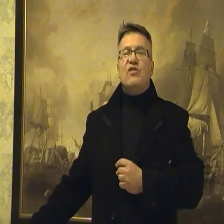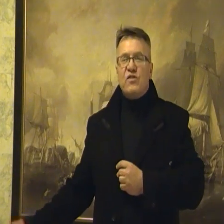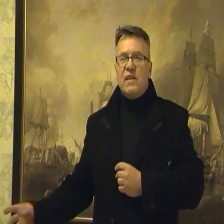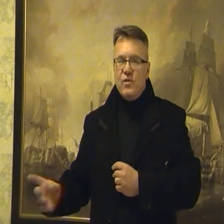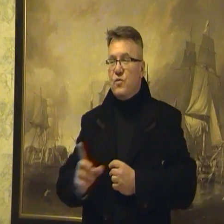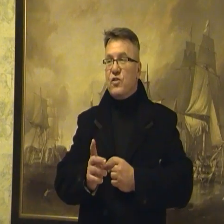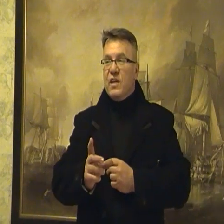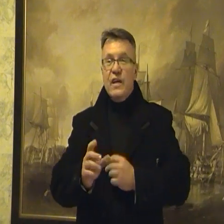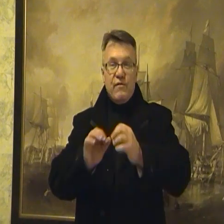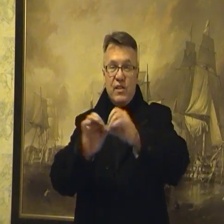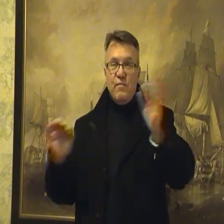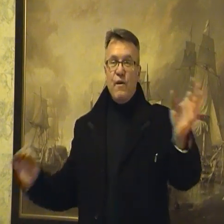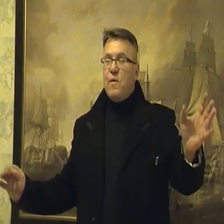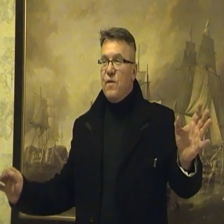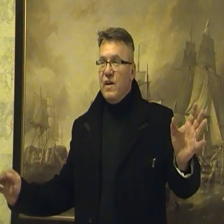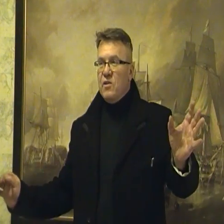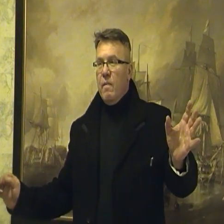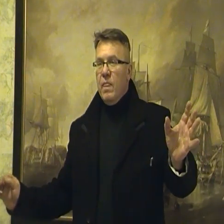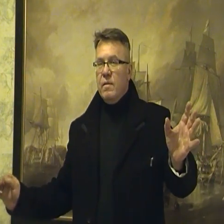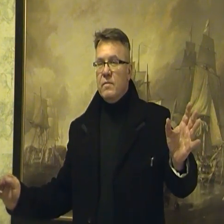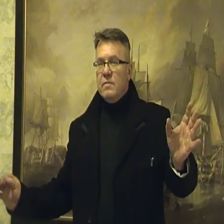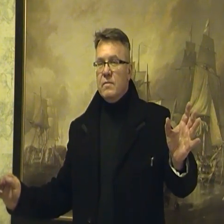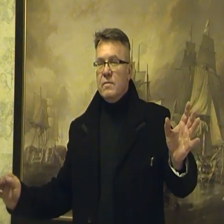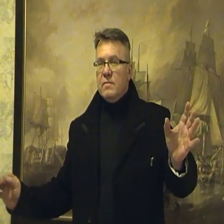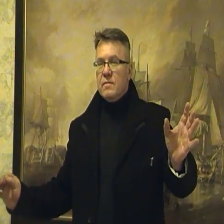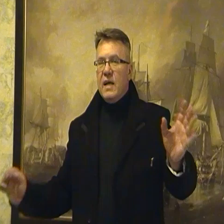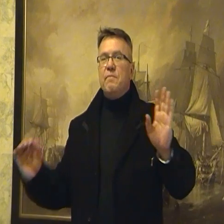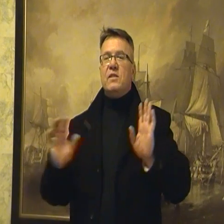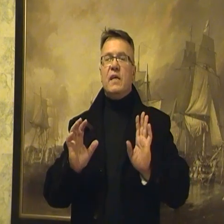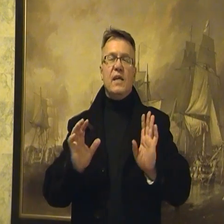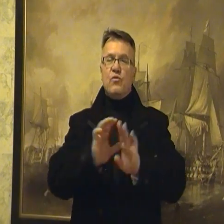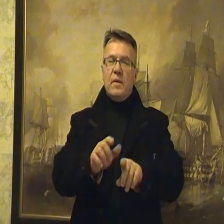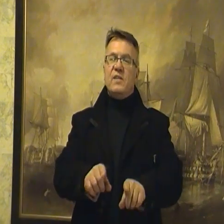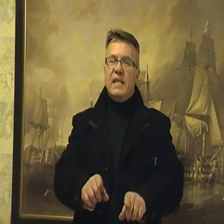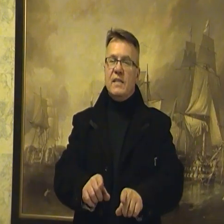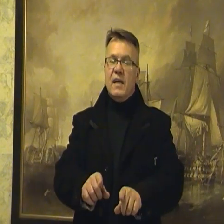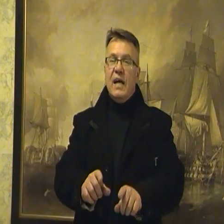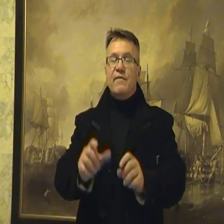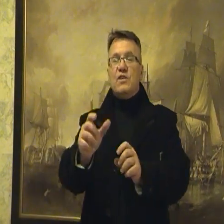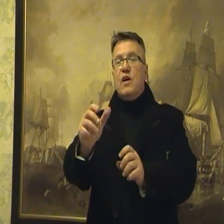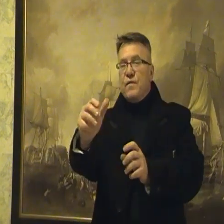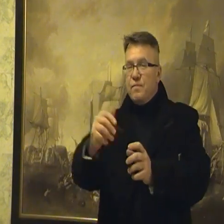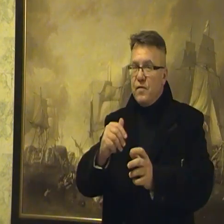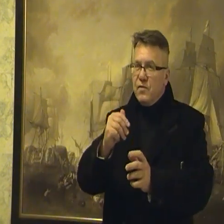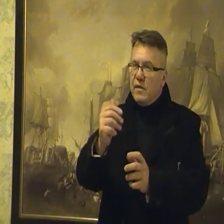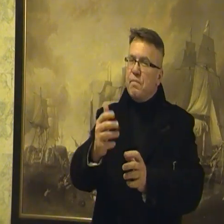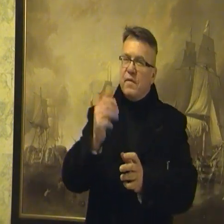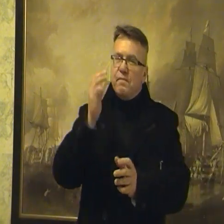To jest to samo złoże. Wszyscy mogły pompować, ale Polska nie, tu ma być nędza. A więc powoduje to pewien